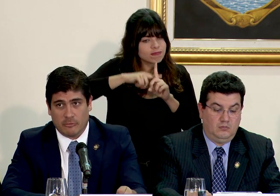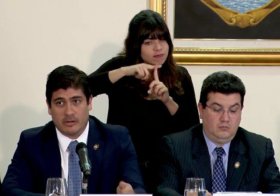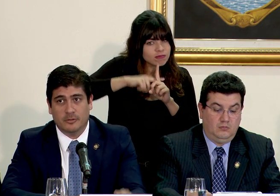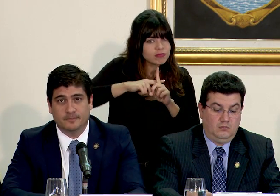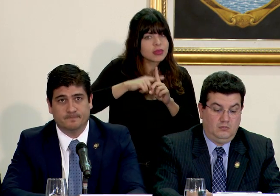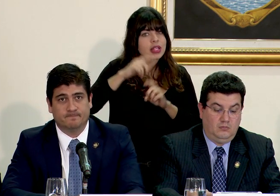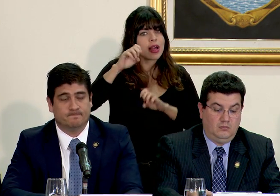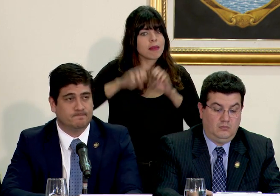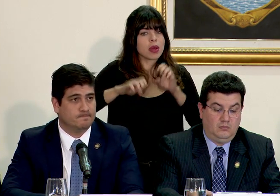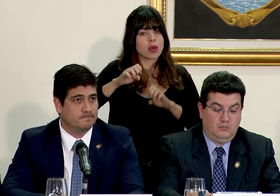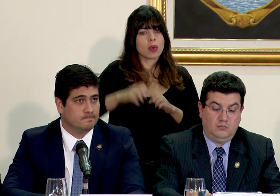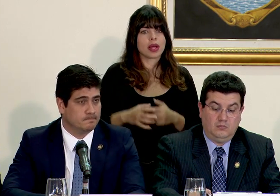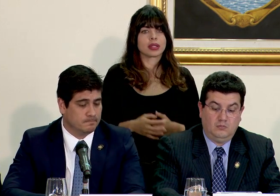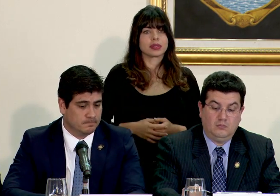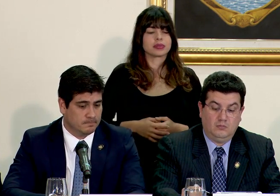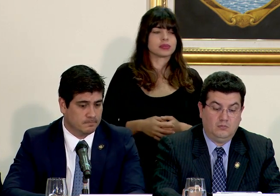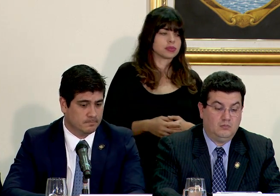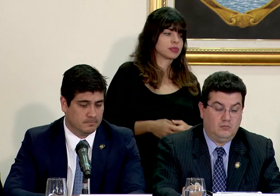queremos evaluarlo